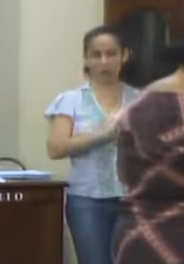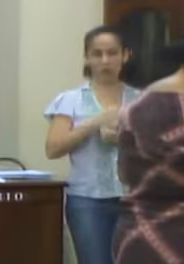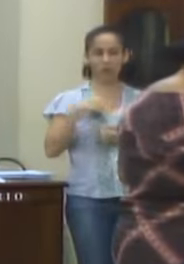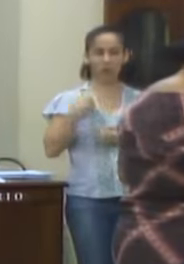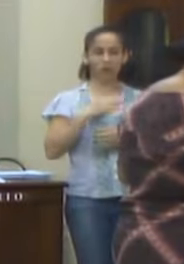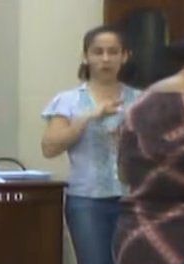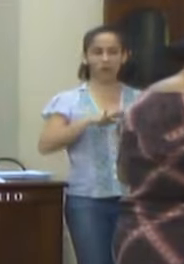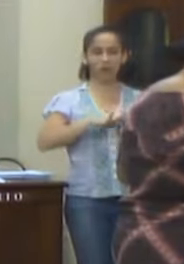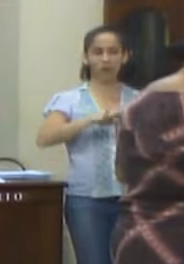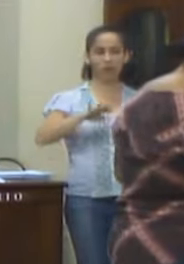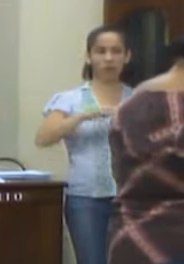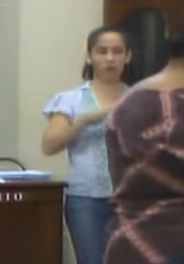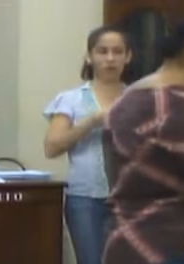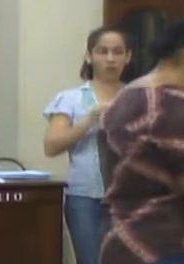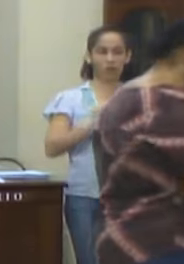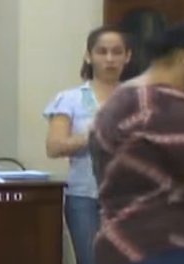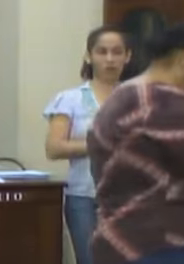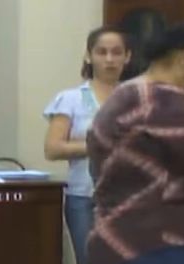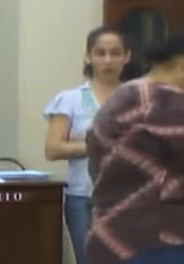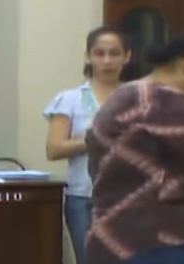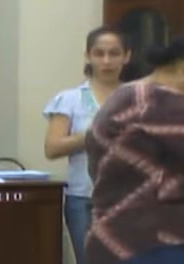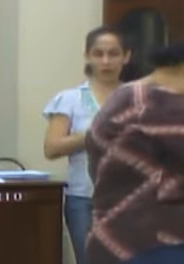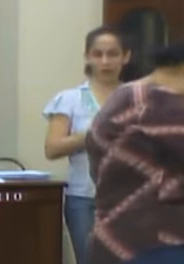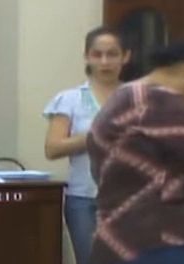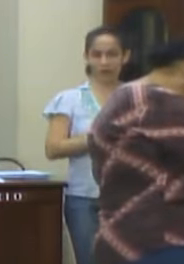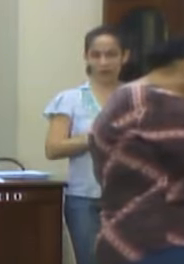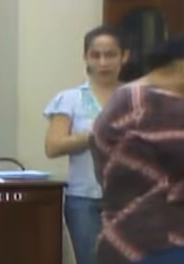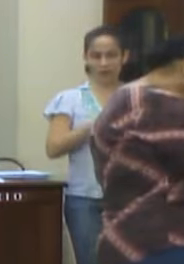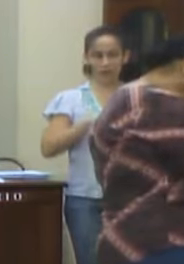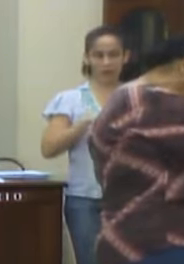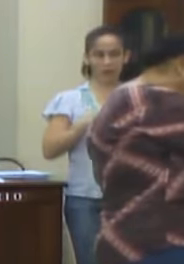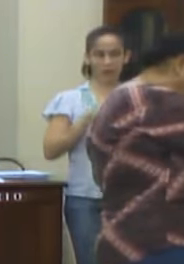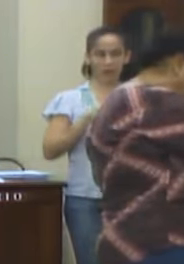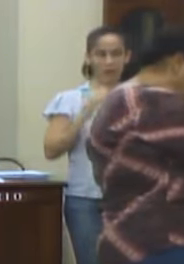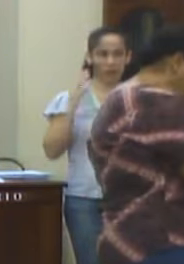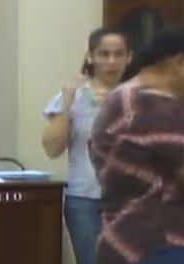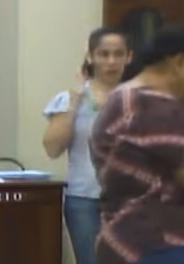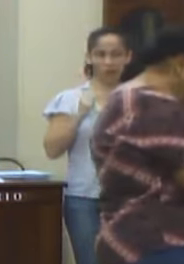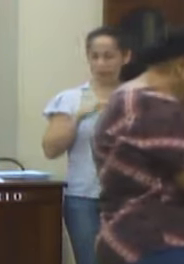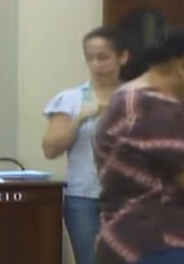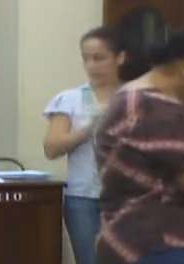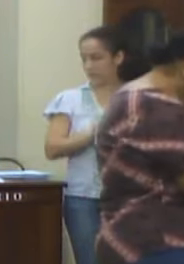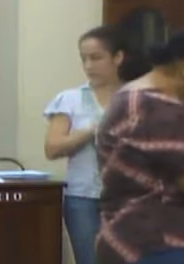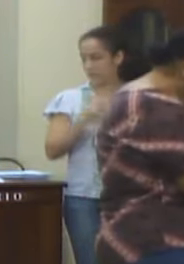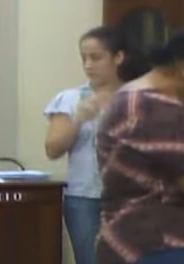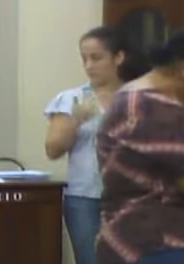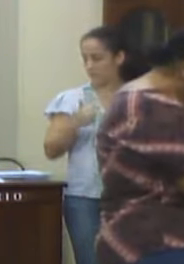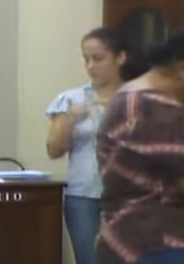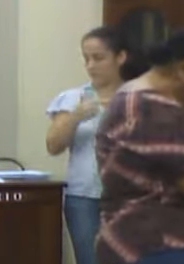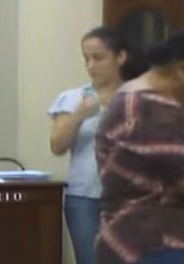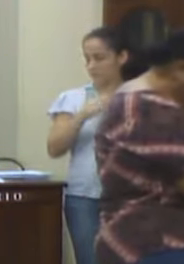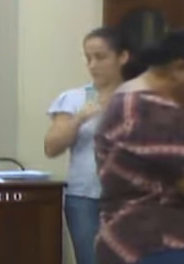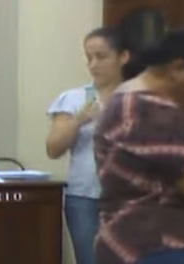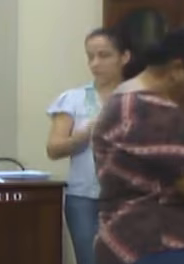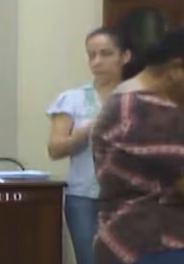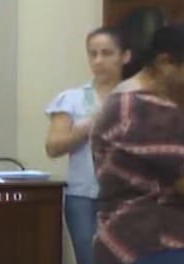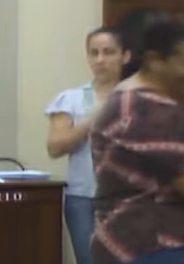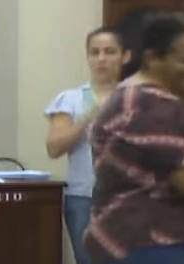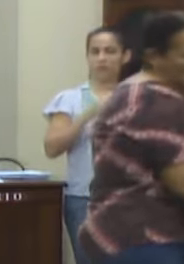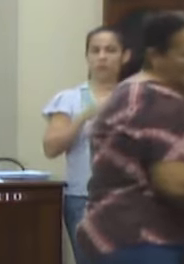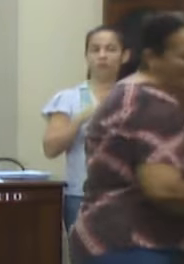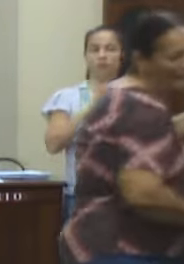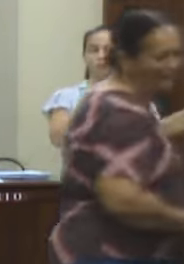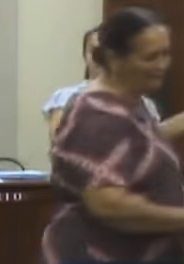afastamento da irregularidade, eis que, em síntese, decisão contrária estaria a infringir a própria ordem constitucional